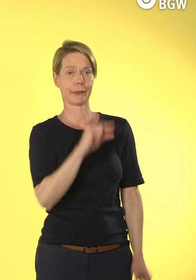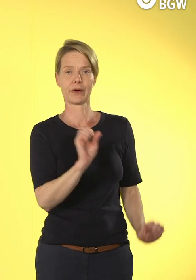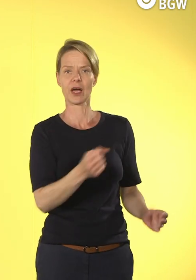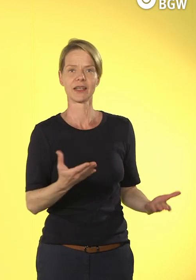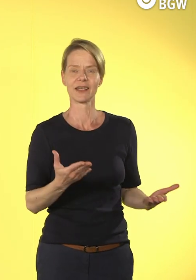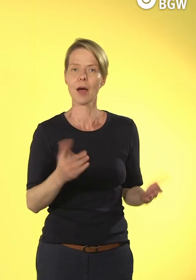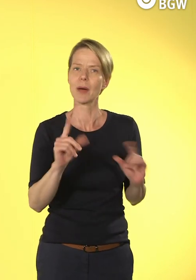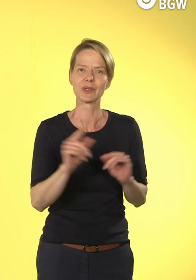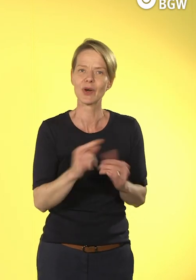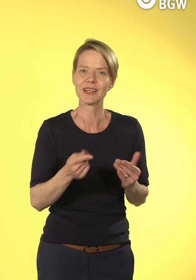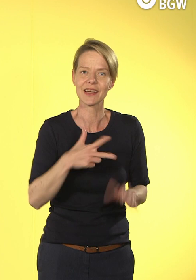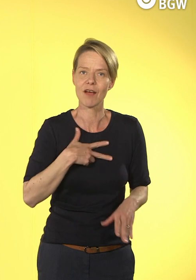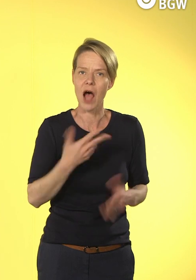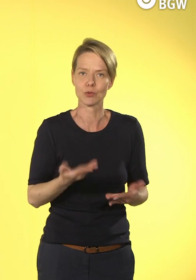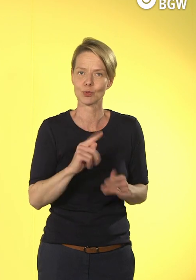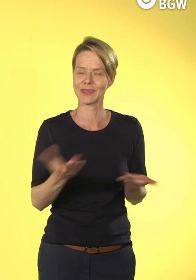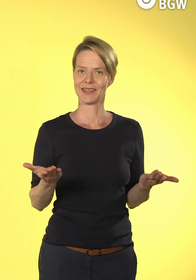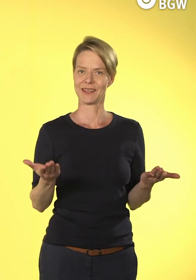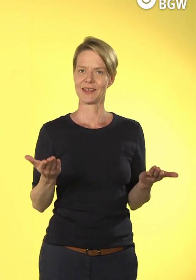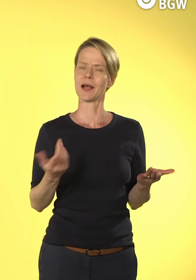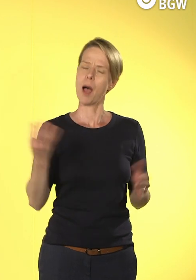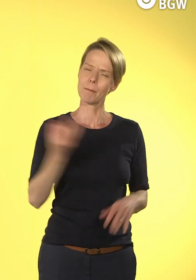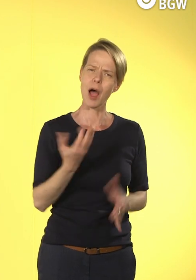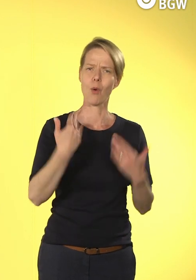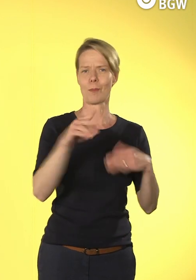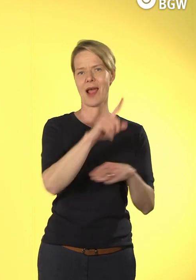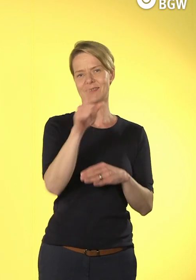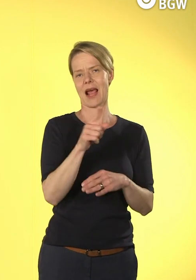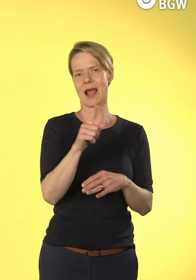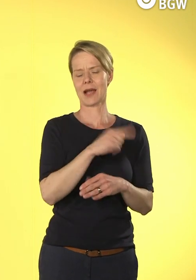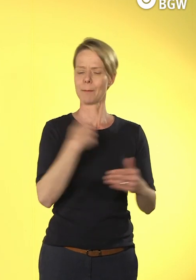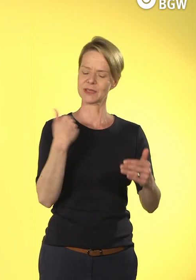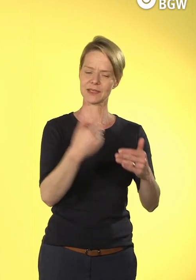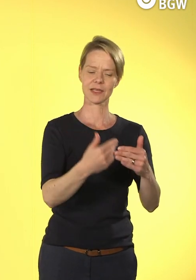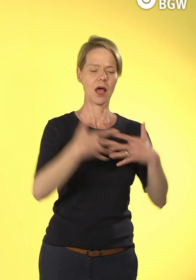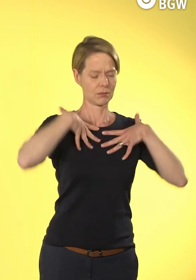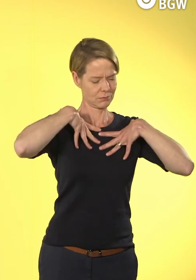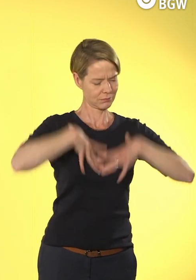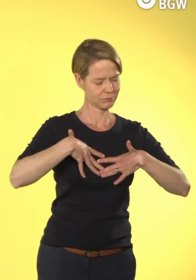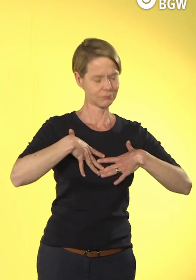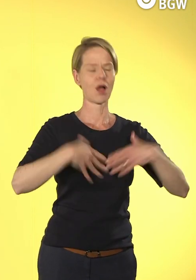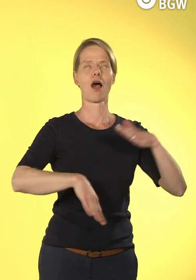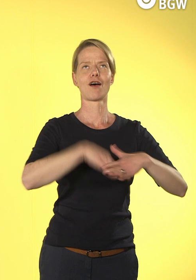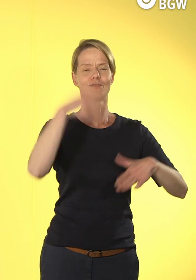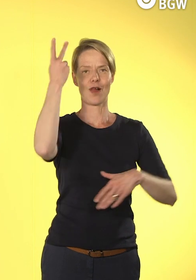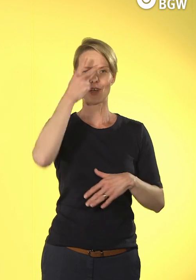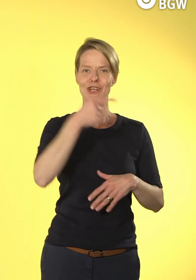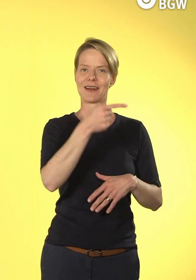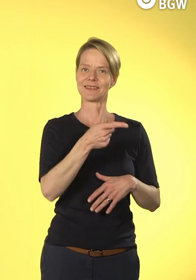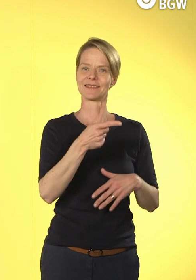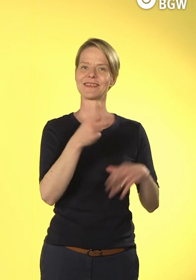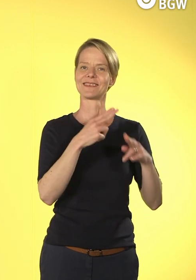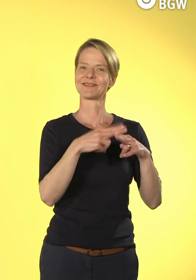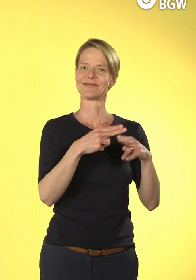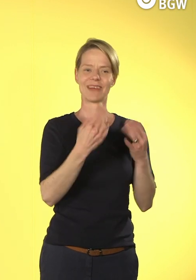einfach länger dauert, bis man das so verstanden hat, was eigentlich der Computer da von einem will, so will ich es mal sagen.